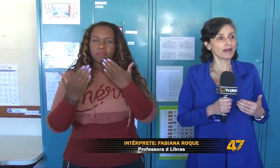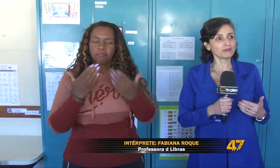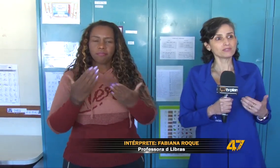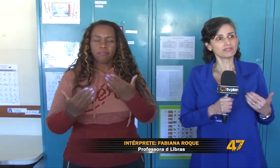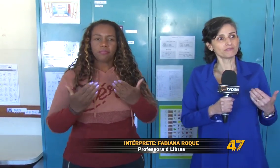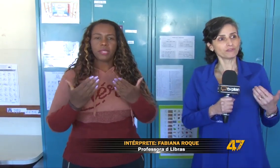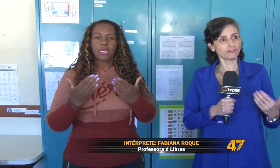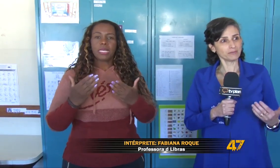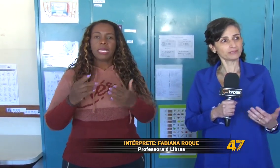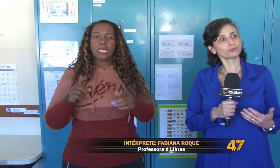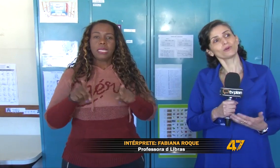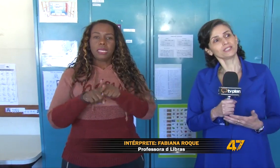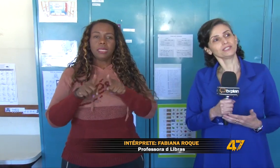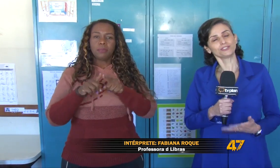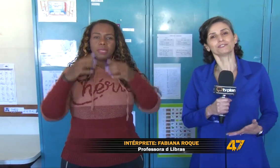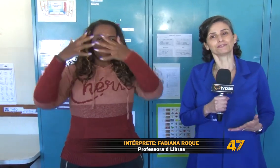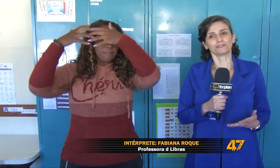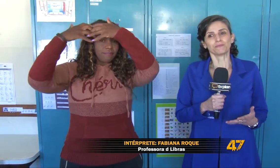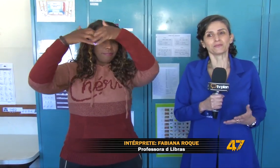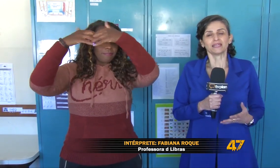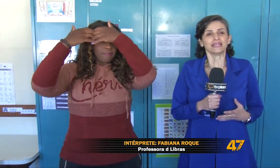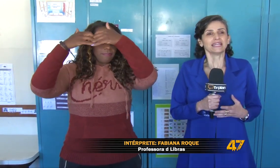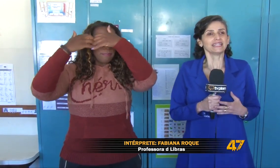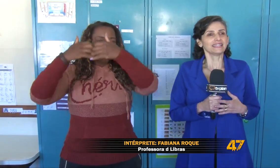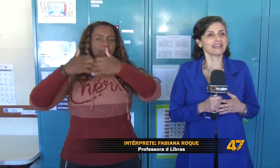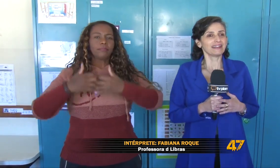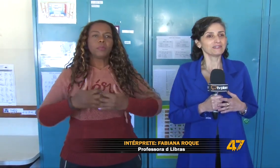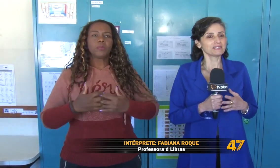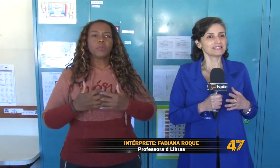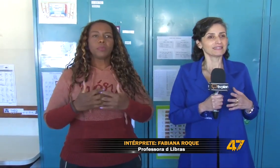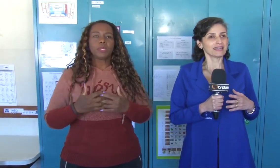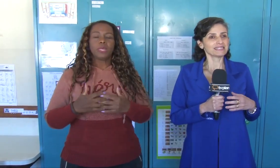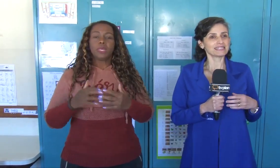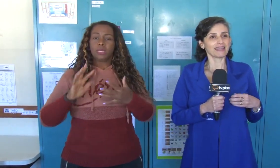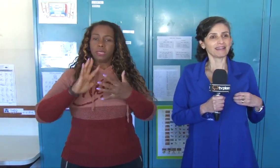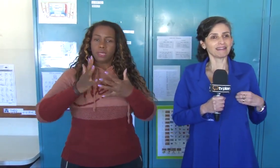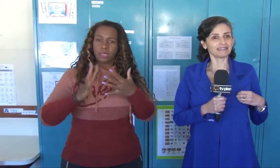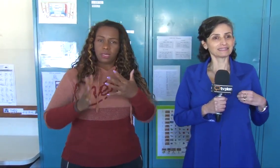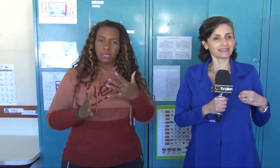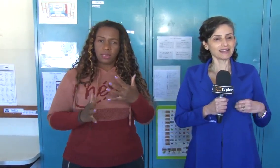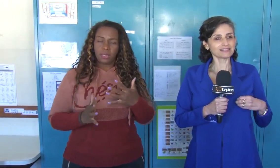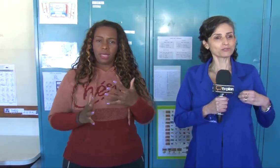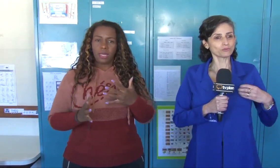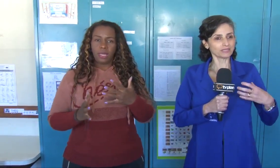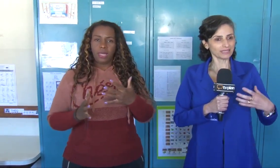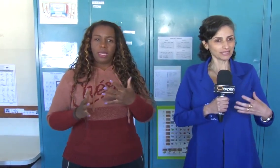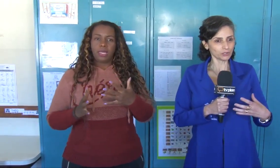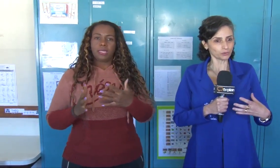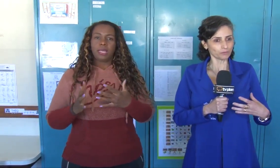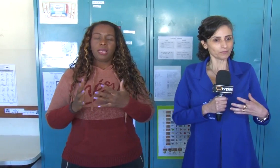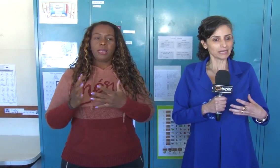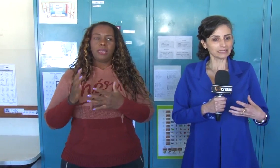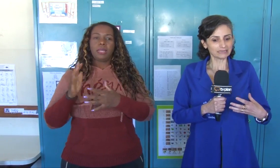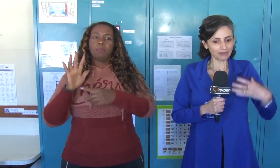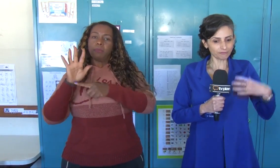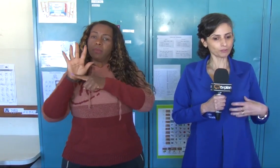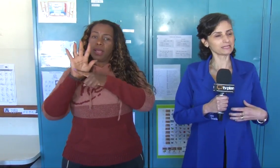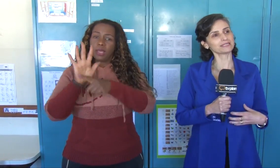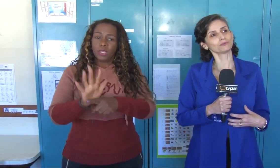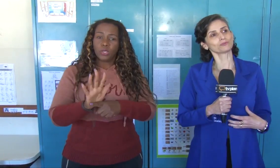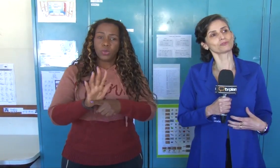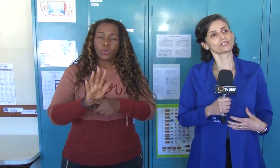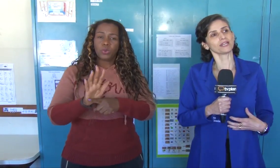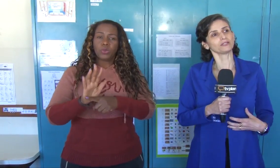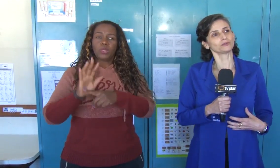também para o desenvolvimento cognitivo. E a língua de sinais, ela traz um ganho na